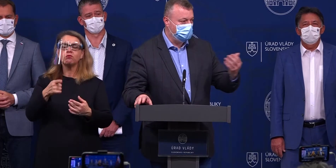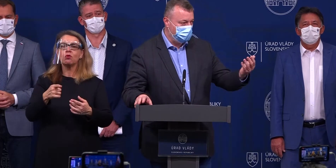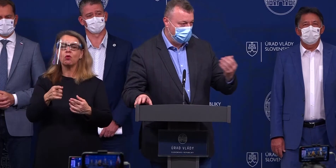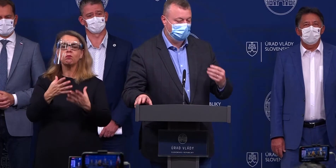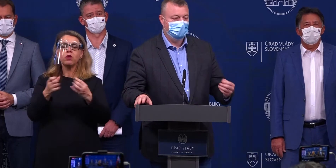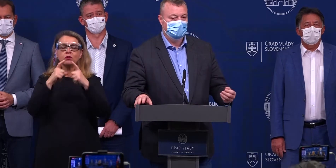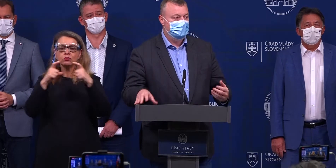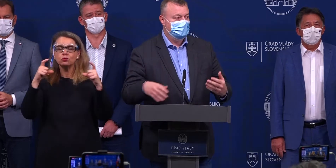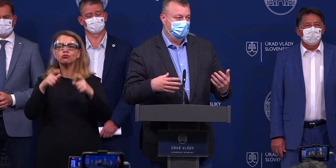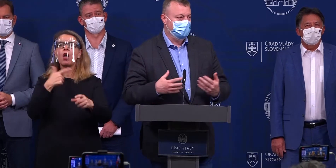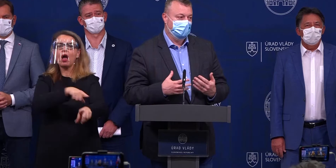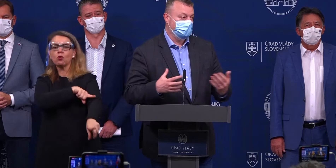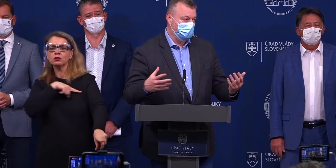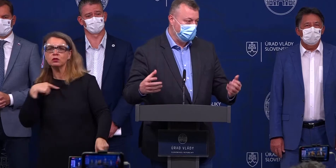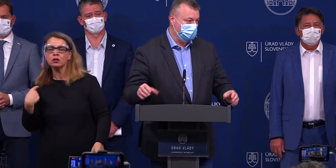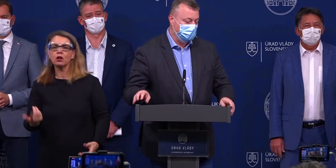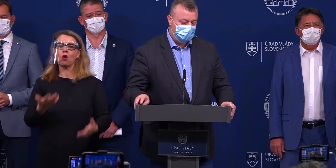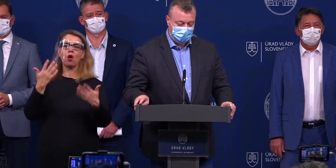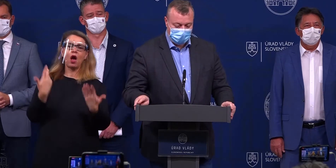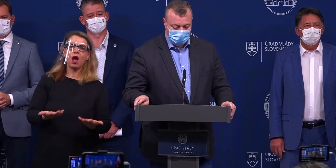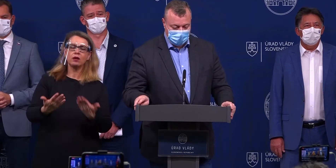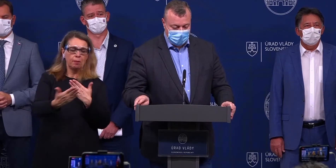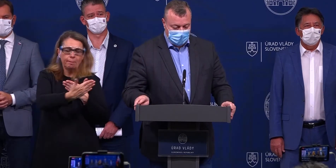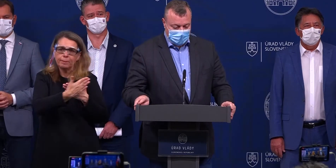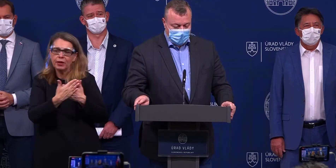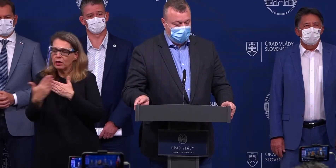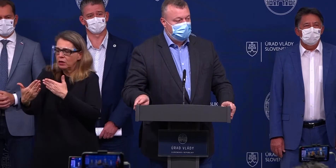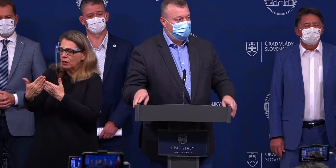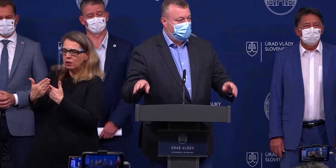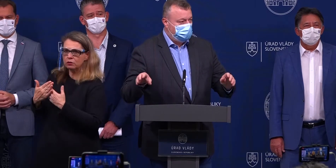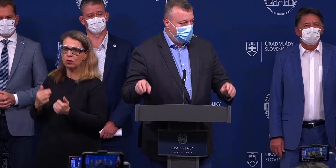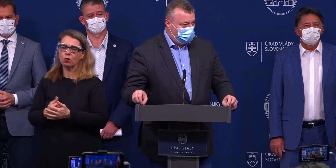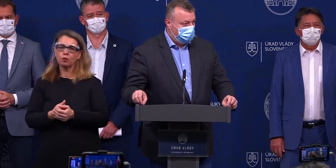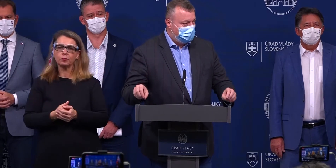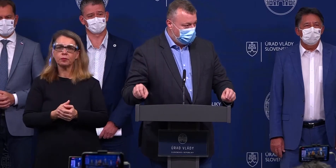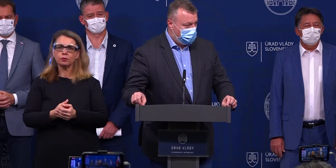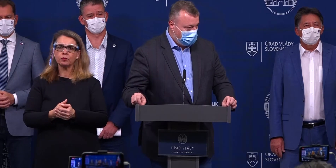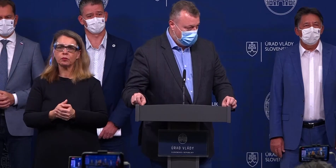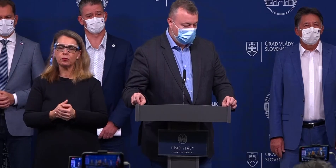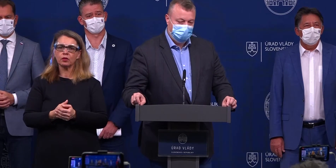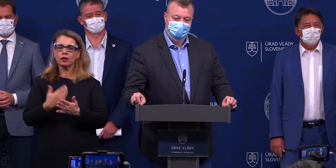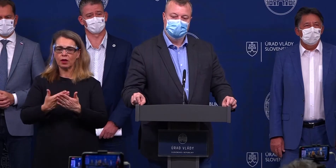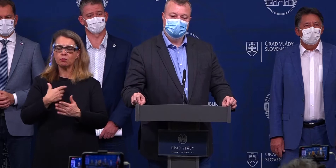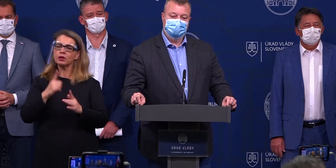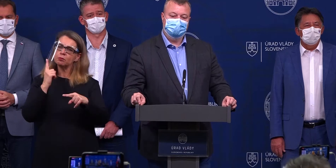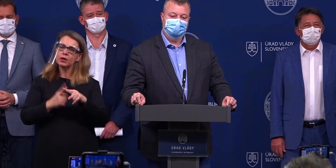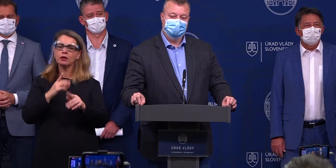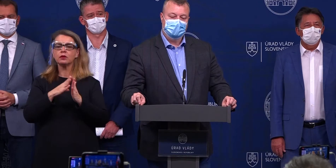kedy ste bez rúška ako dlho, napríklad aj sociálnou blízkosťou. Ak by sme mali spodla učebníc a čítaniek,